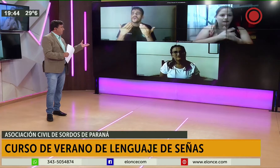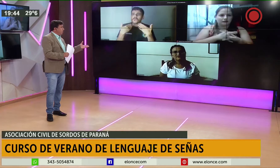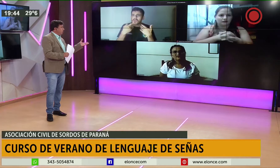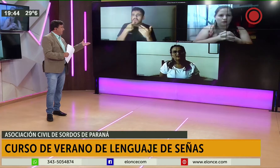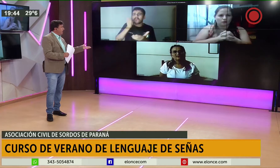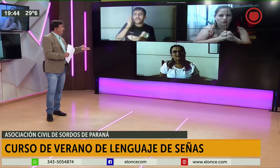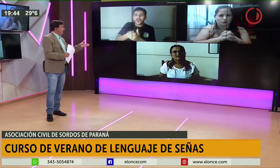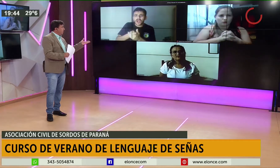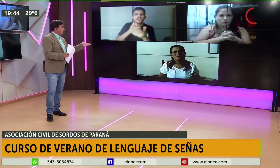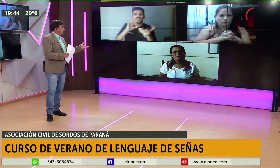pago, con tarjeta?